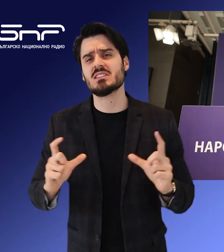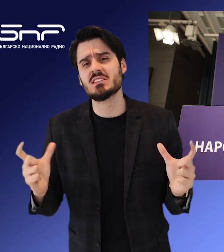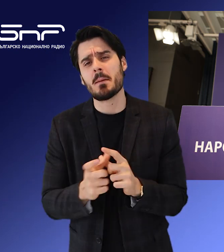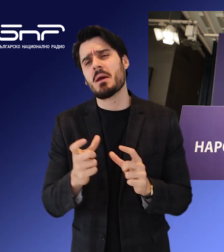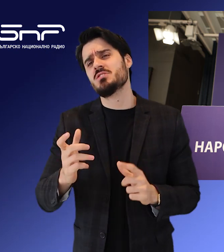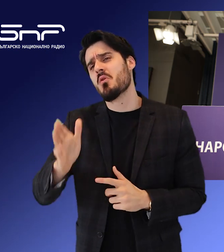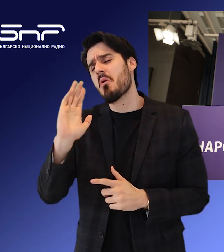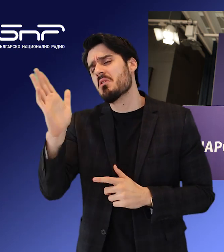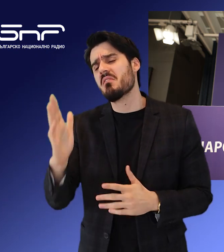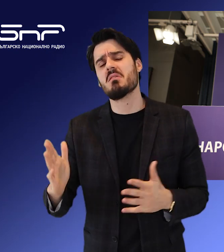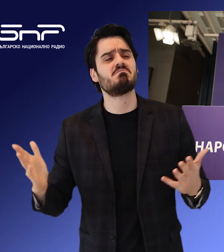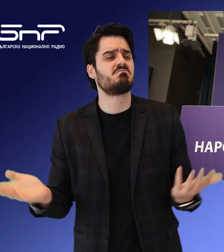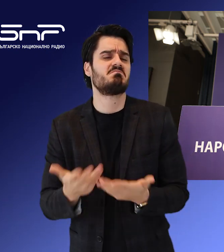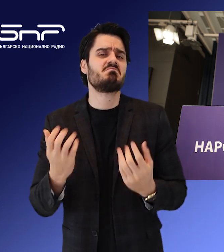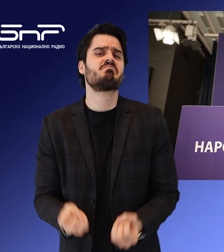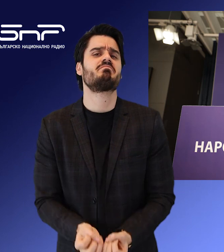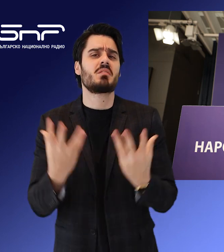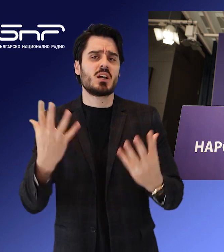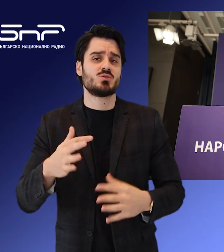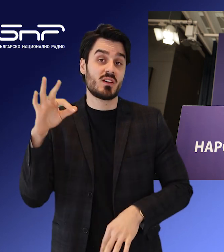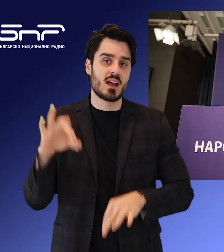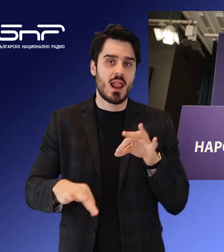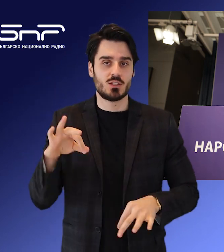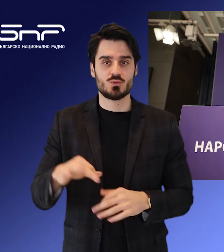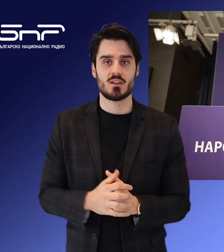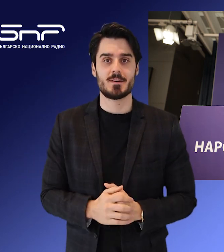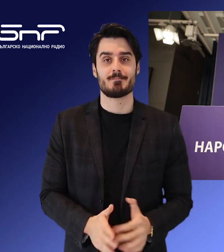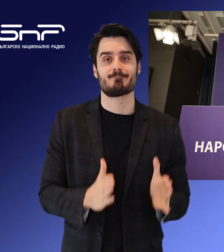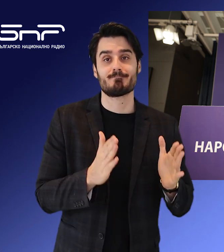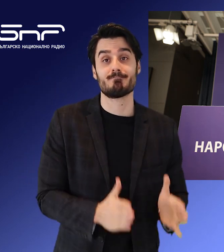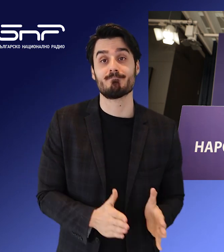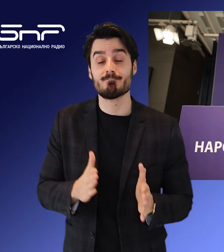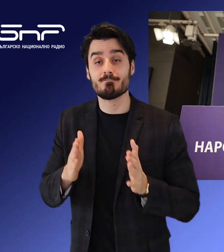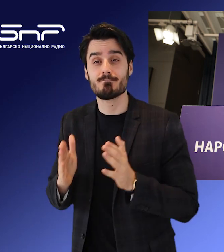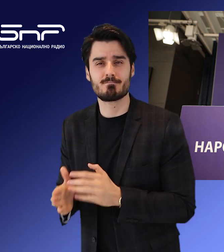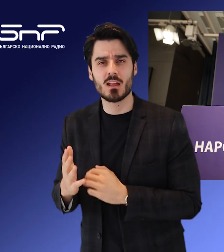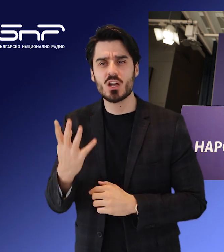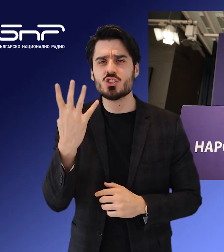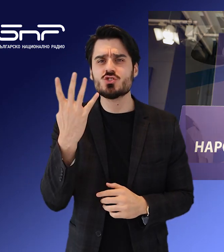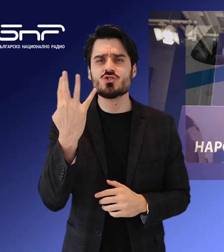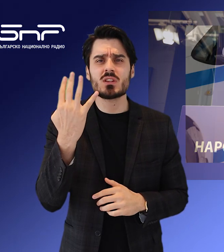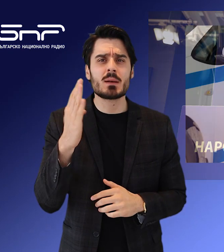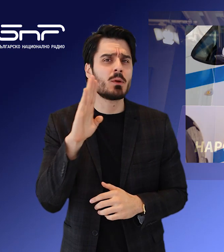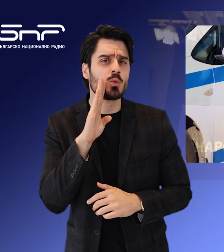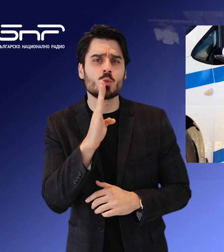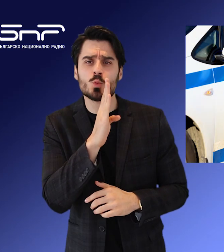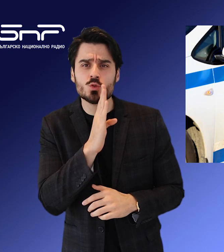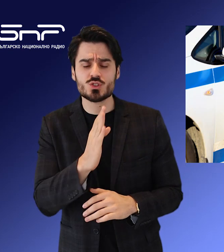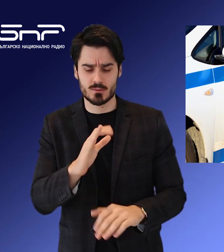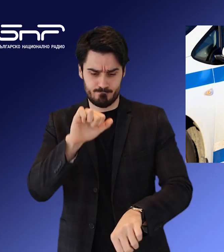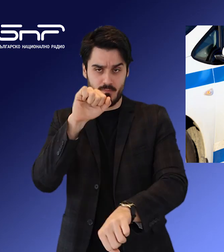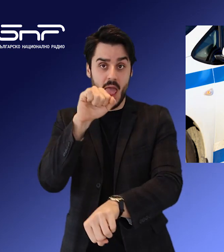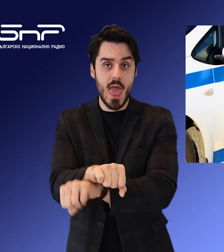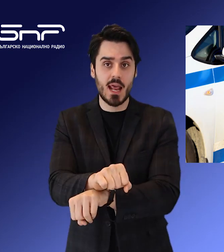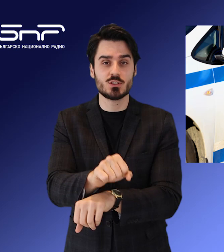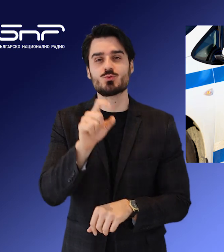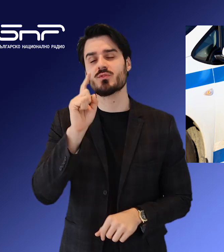Семейството отиваме, там да е в празново. За новините от Одрин Мира Стефанова. Четирима души са за държане и закупване на гласове в